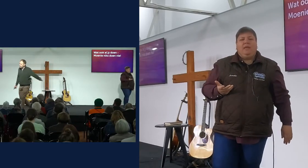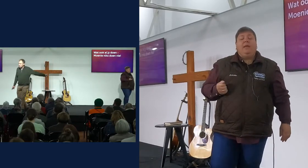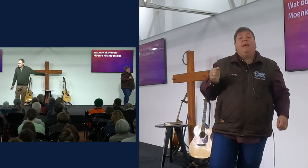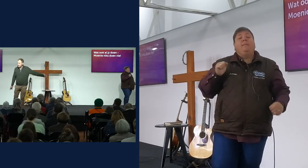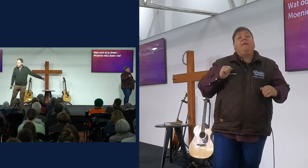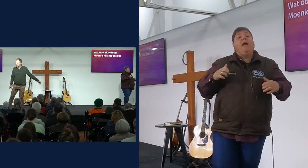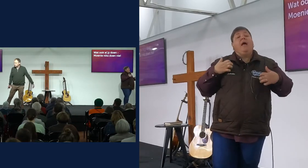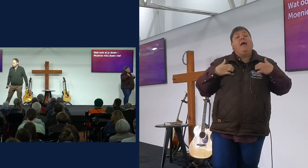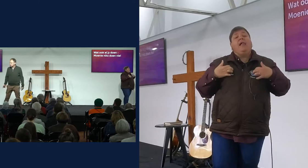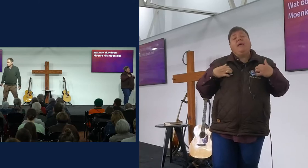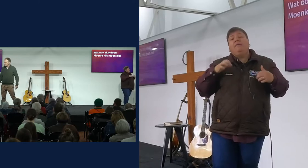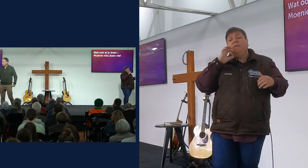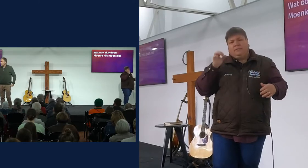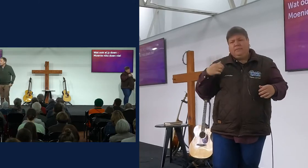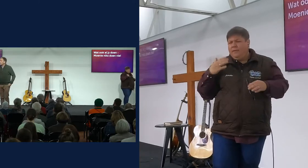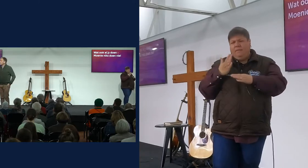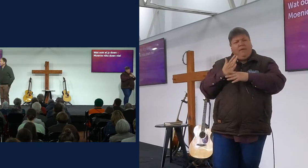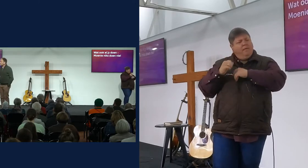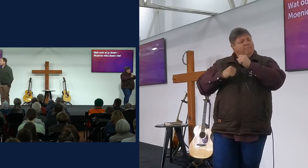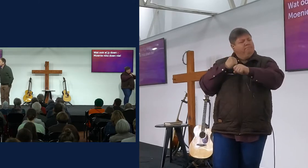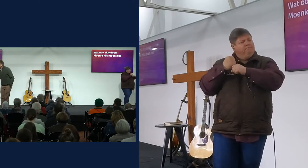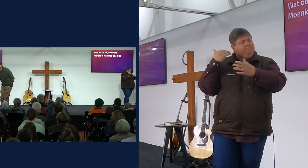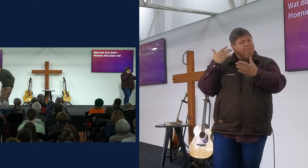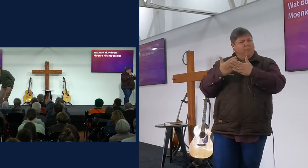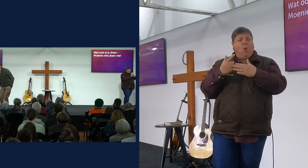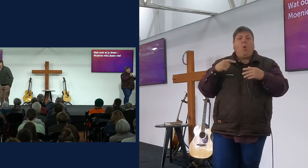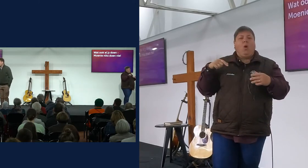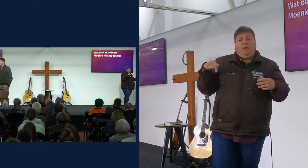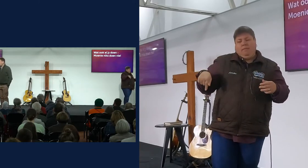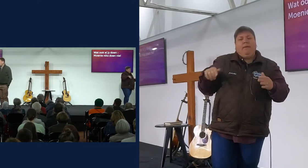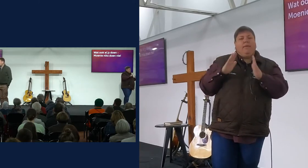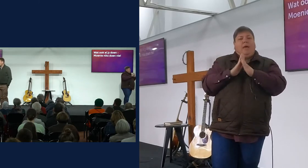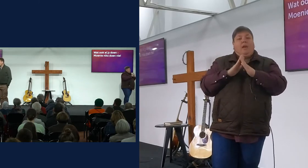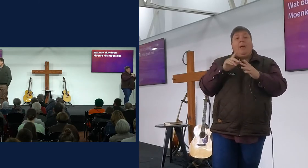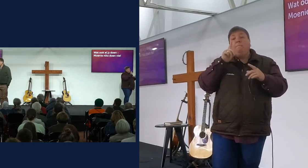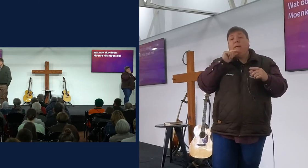nog alle jare in bediening, die mense wat niks doen nie,